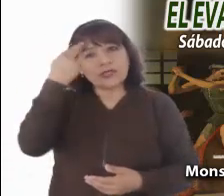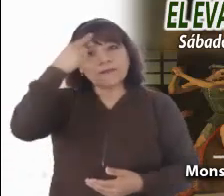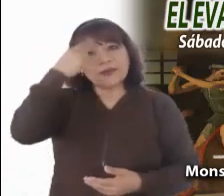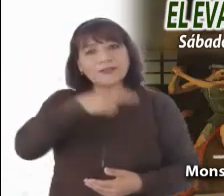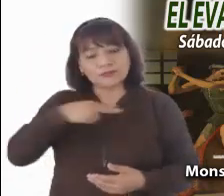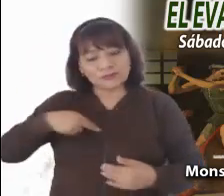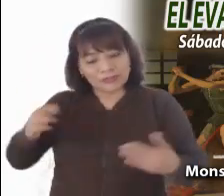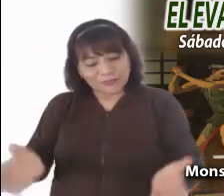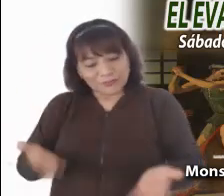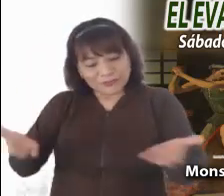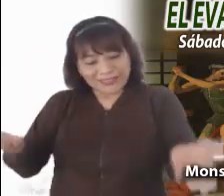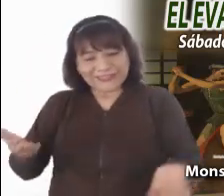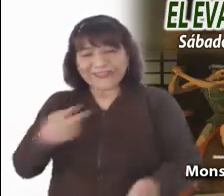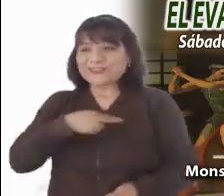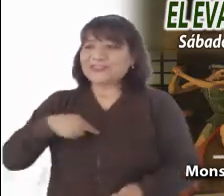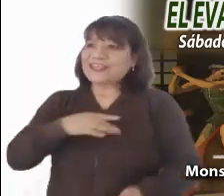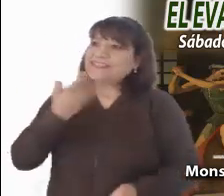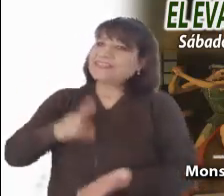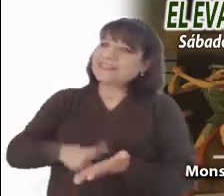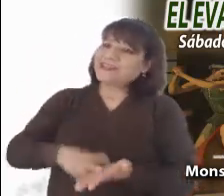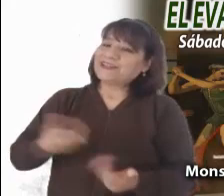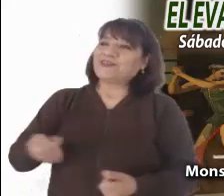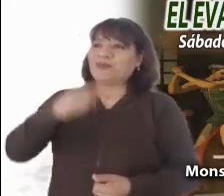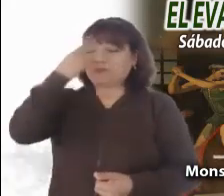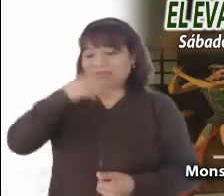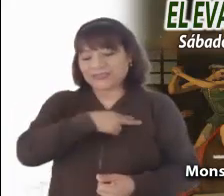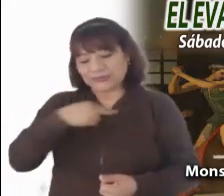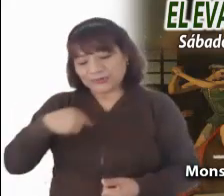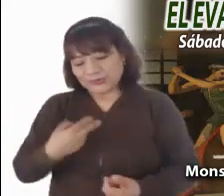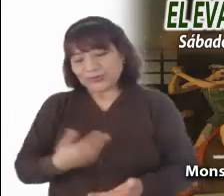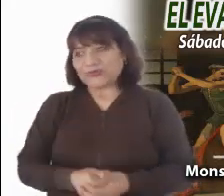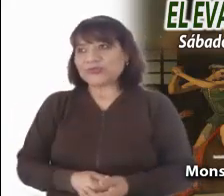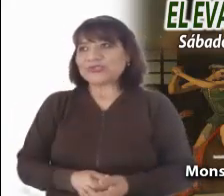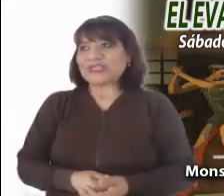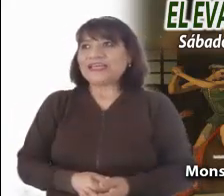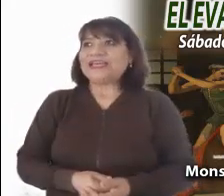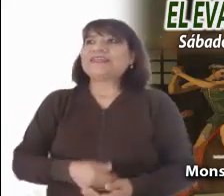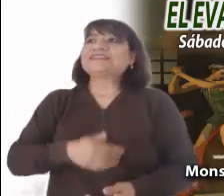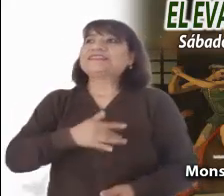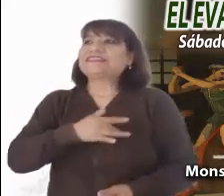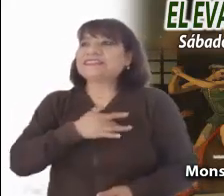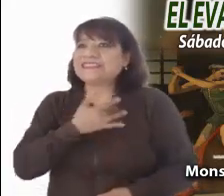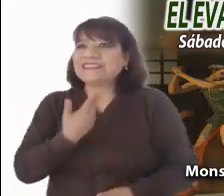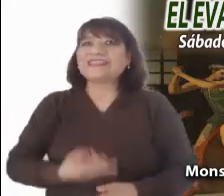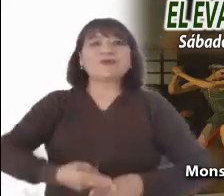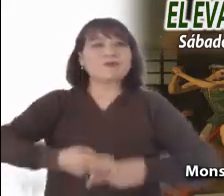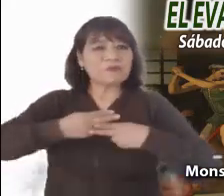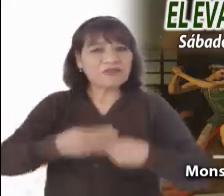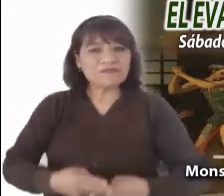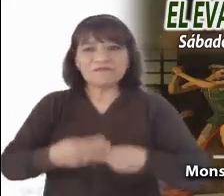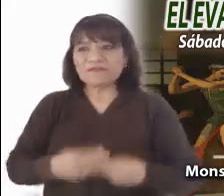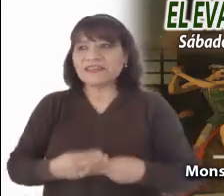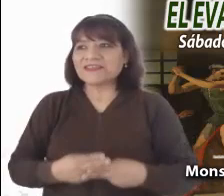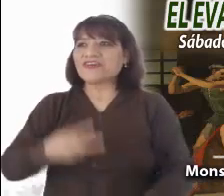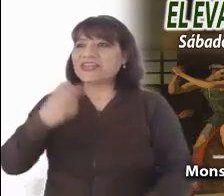para darnos valor, para que también seamos coherentes con esa gran